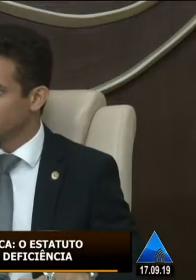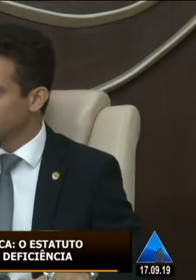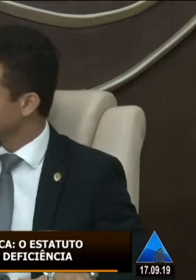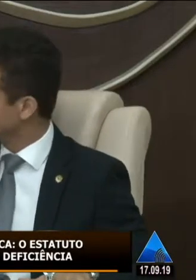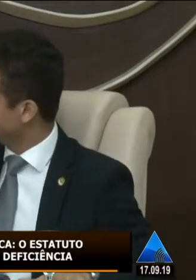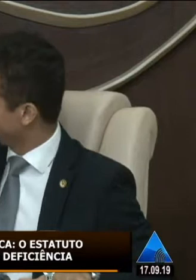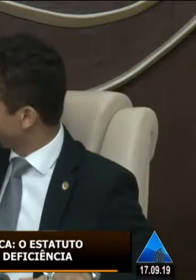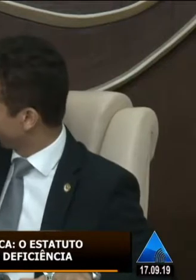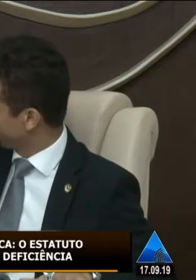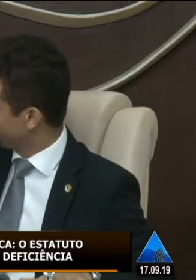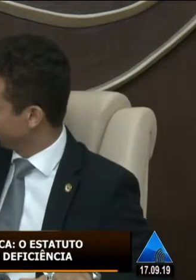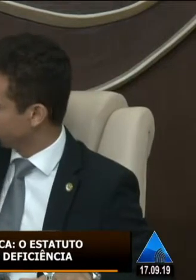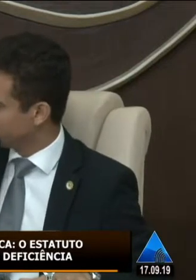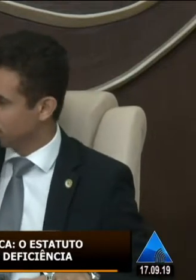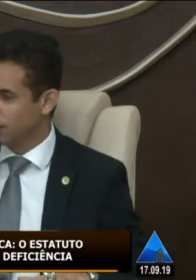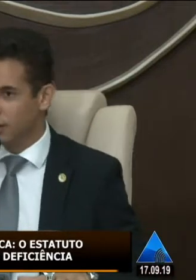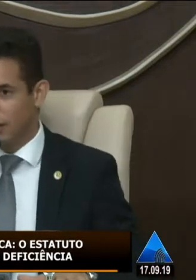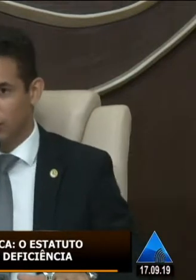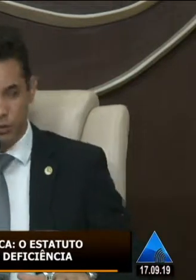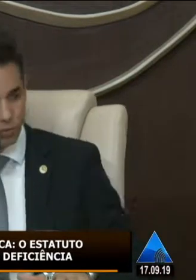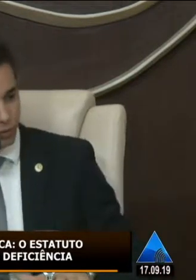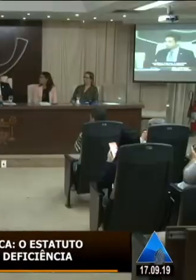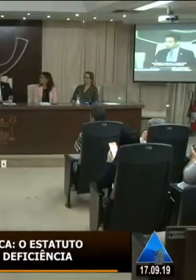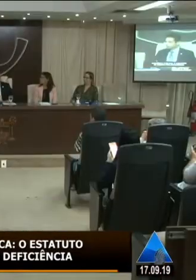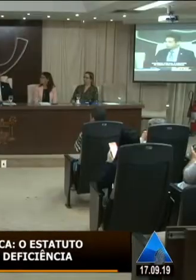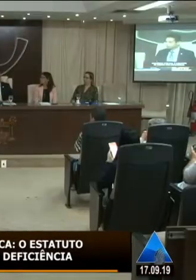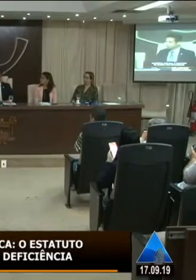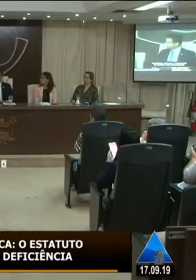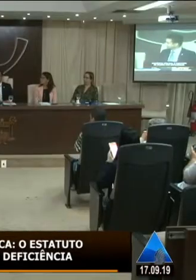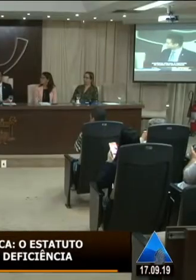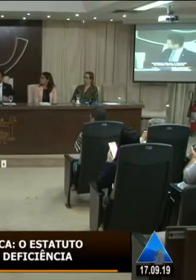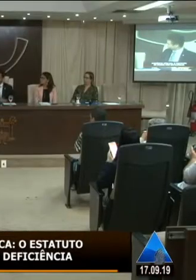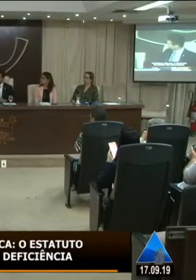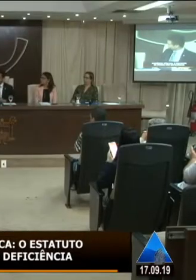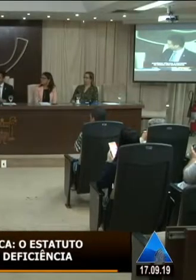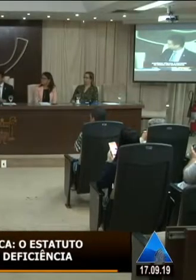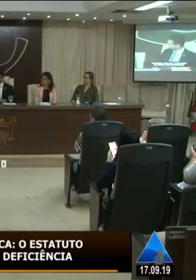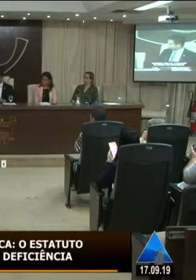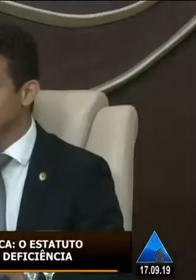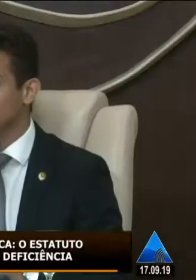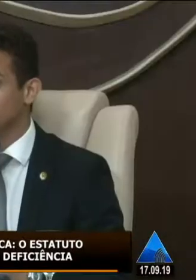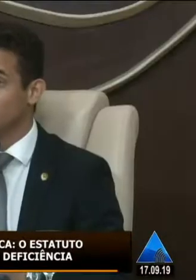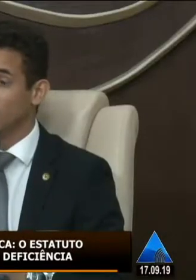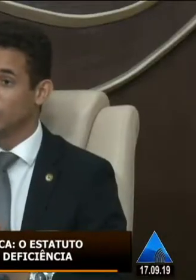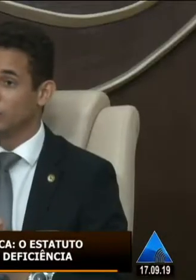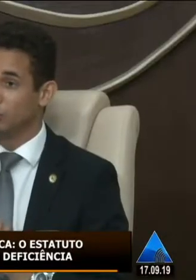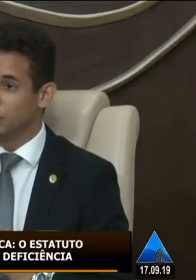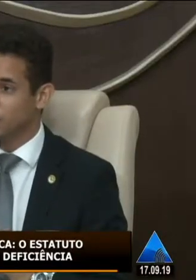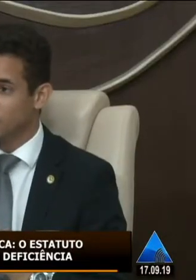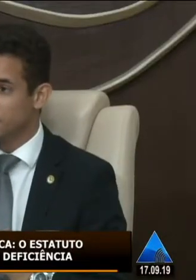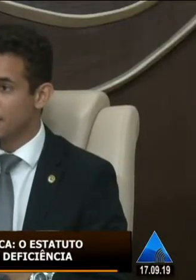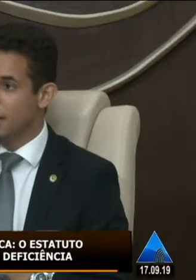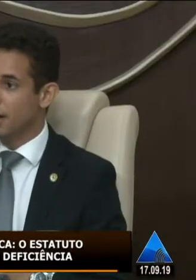quero aproveitar aqui para agradecer a cada um que veio aqui a cada um que esteve aqui participando contribuindo se colocando à